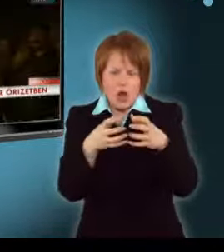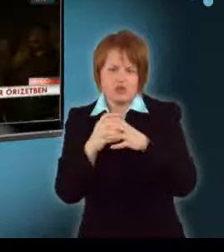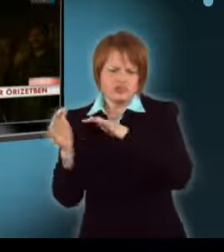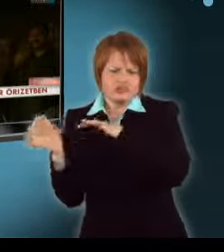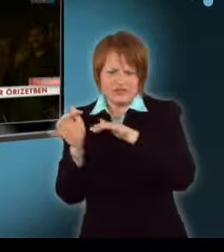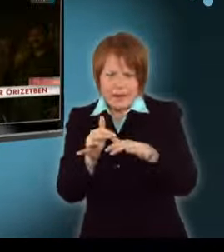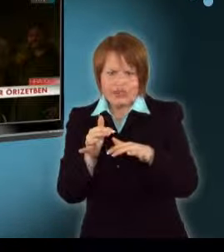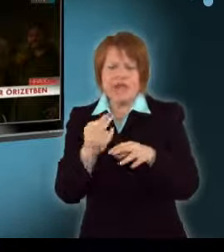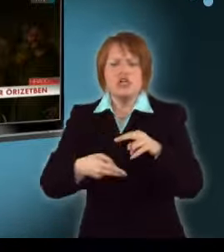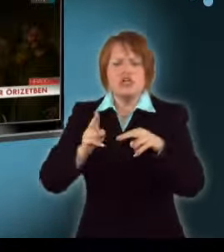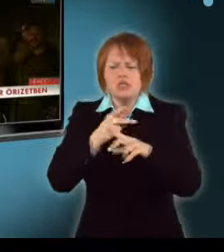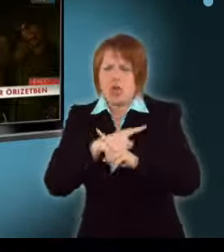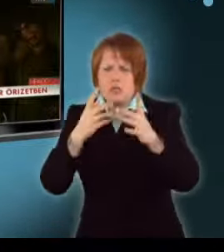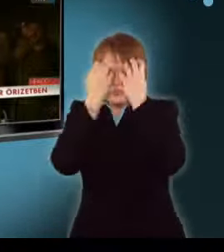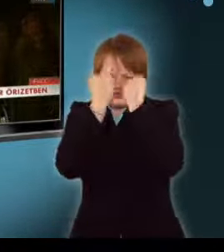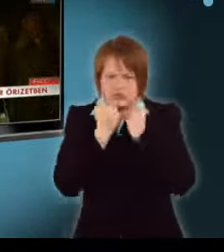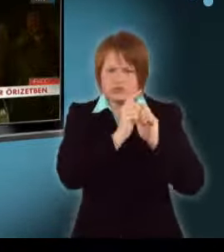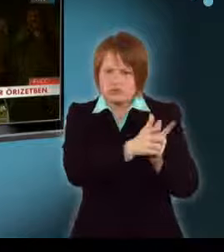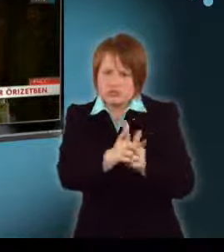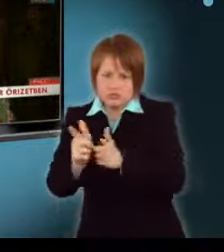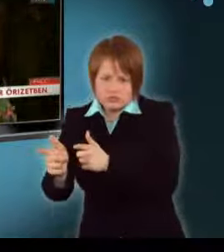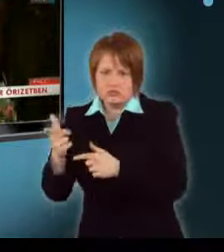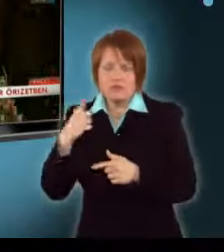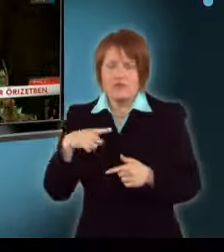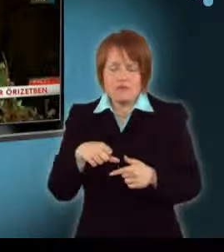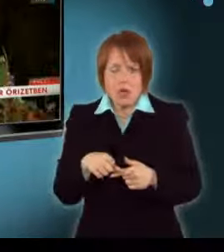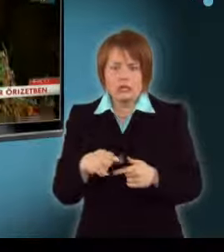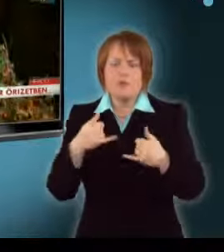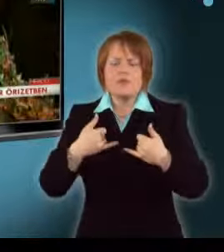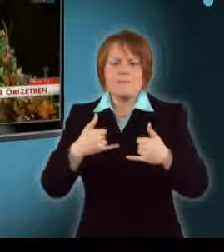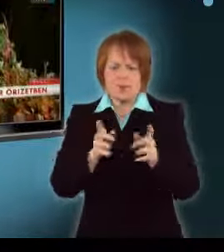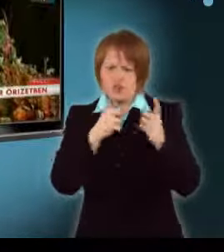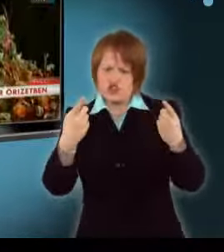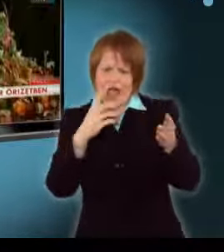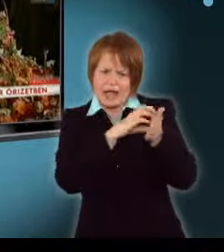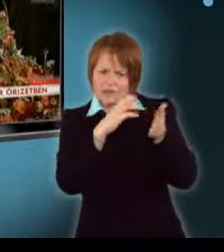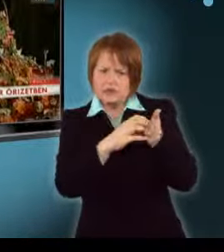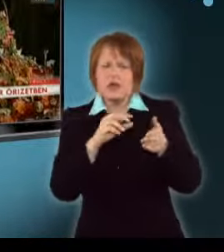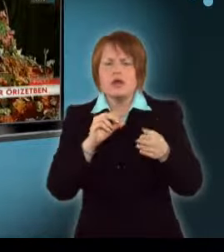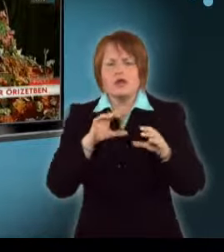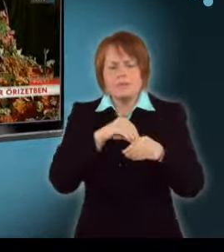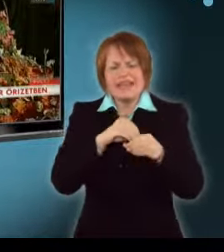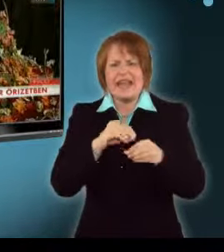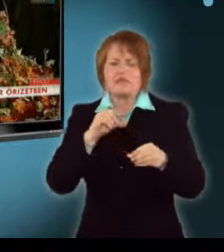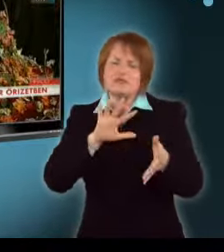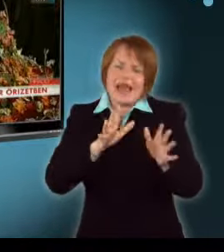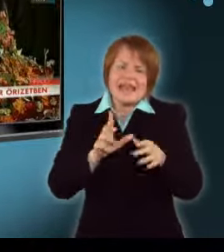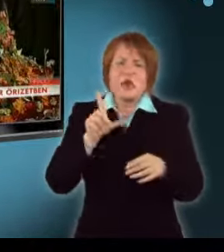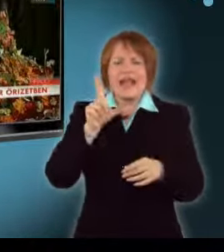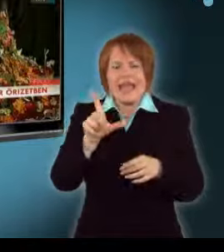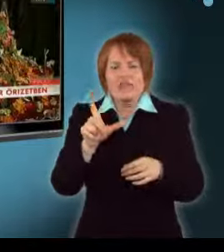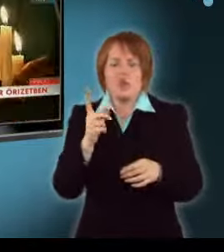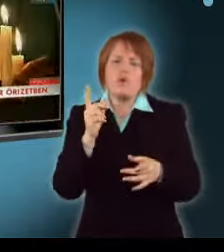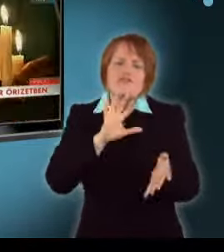mint egy tucatnyi állarcos fegyveres követte el. A mai panjjáb állambeli lapokban megjelent felhívásban egyelőre csak